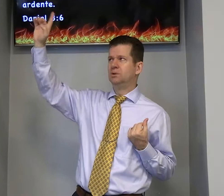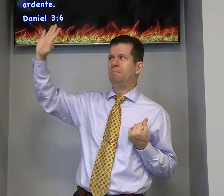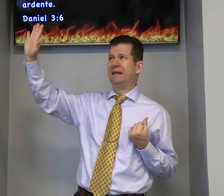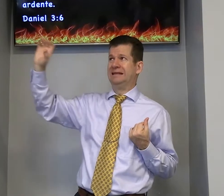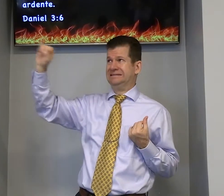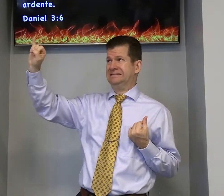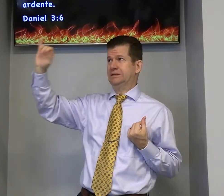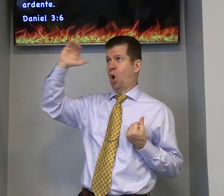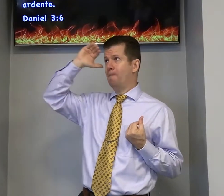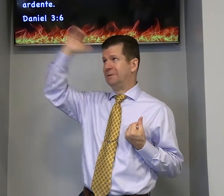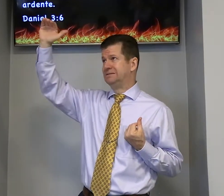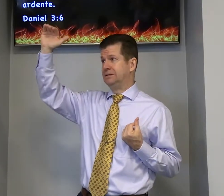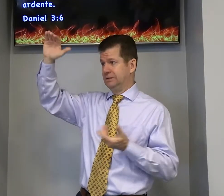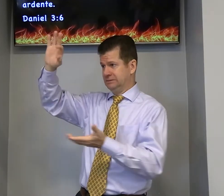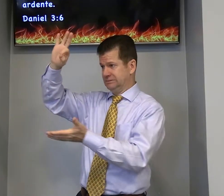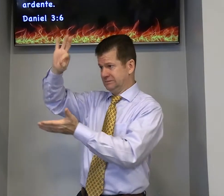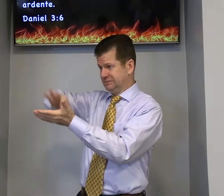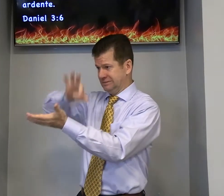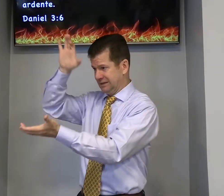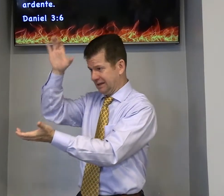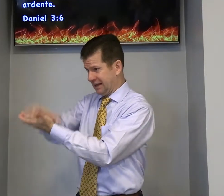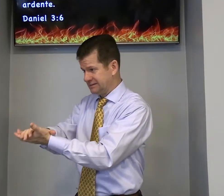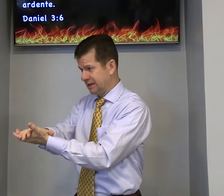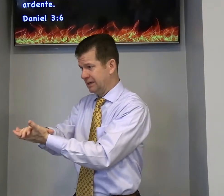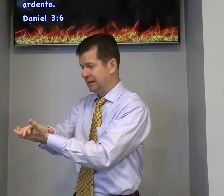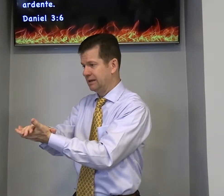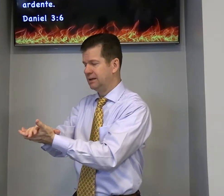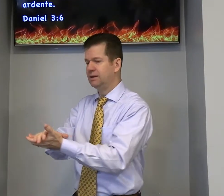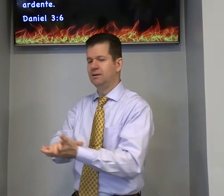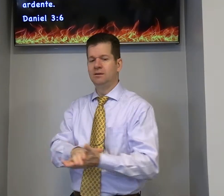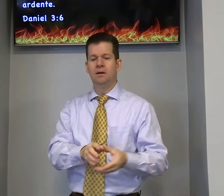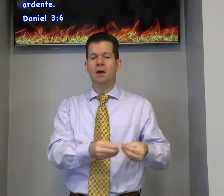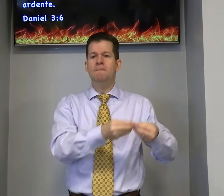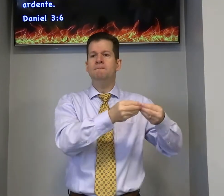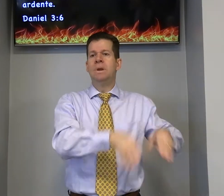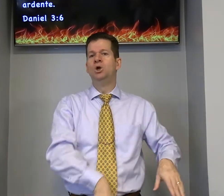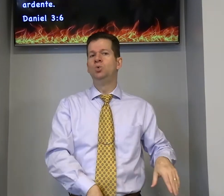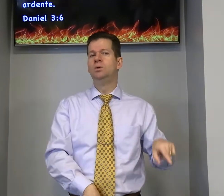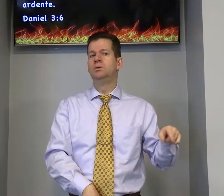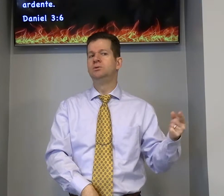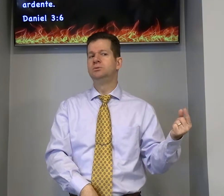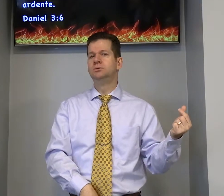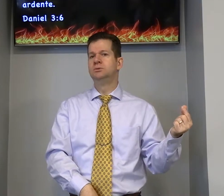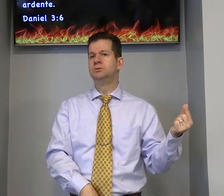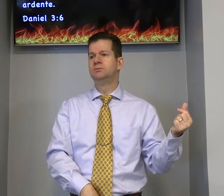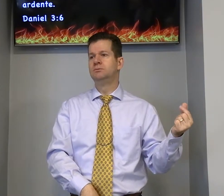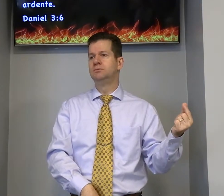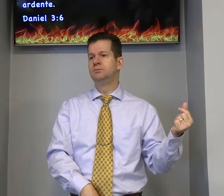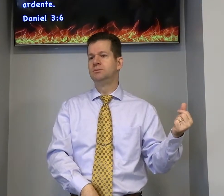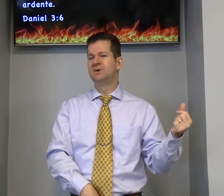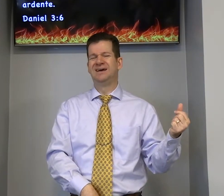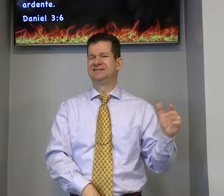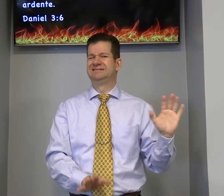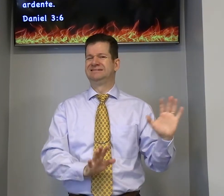pensa em obedecer a deus mas se casar e assinar casamento prejuízo vai perder pensão